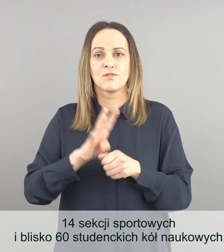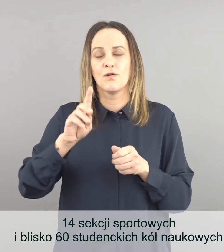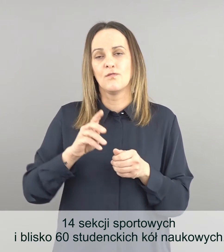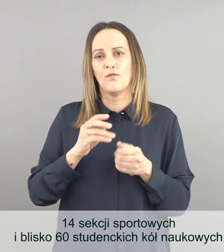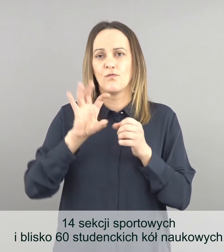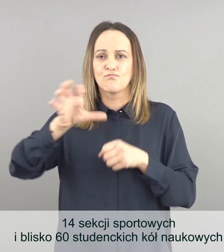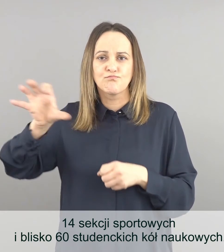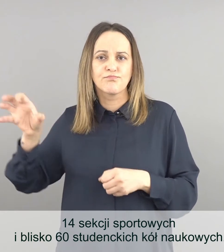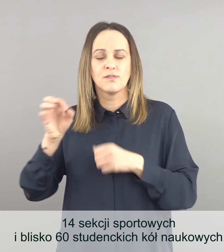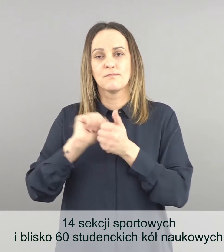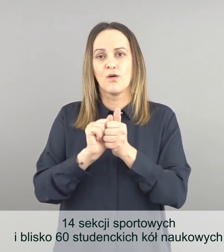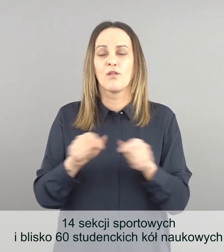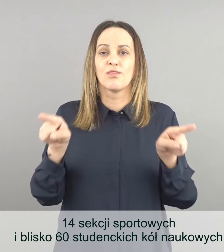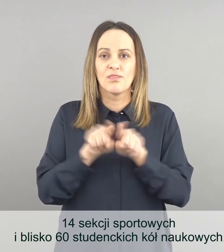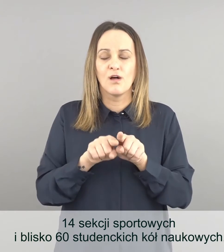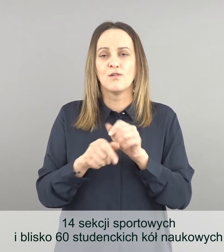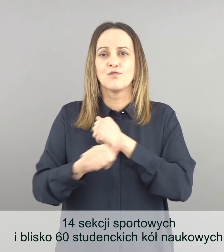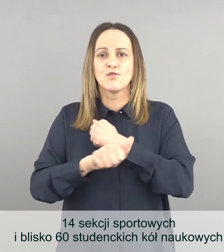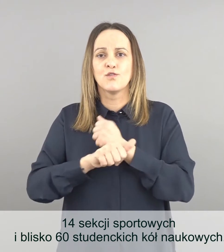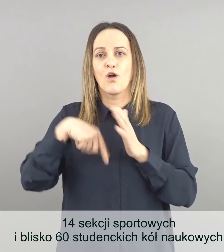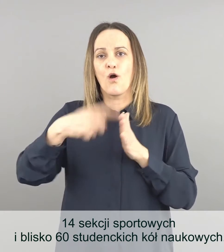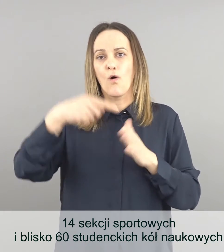i blisko 60 studenckich kół naukowych.